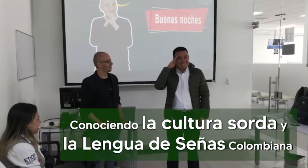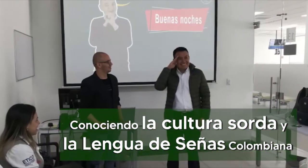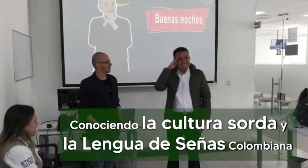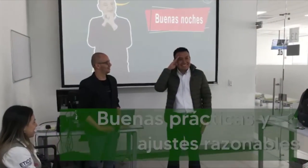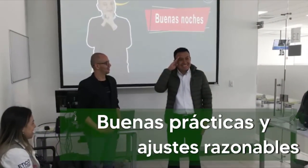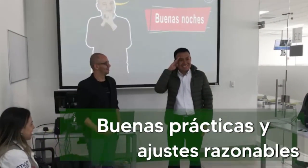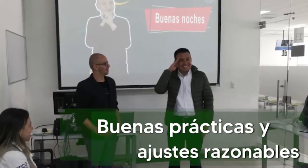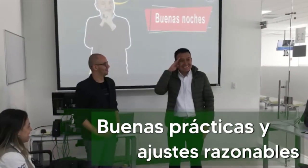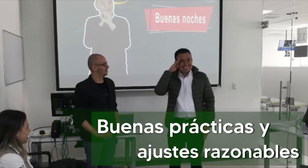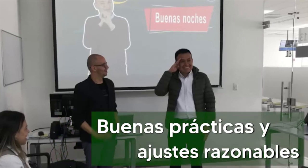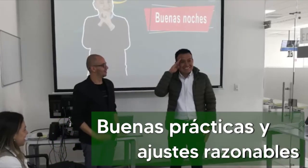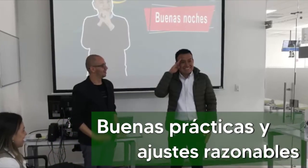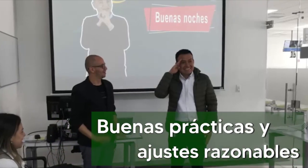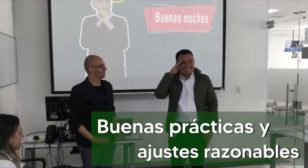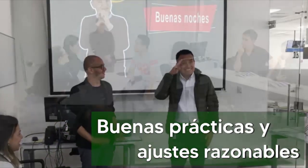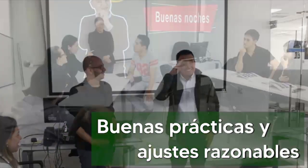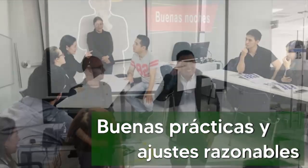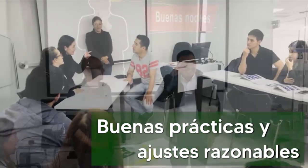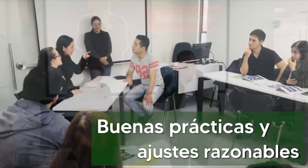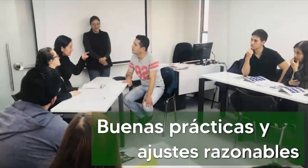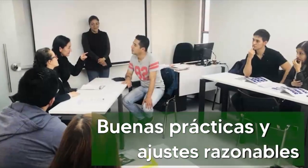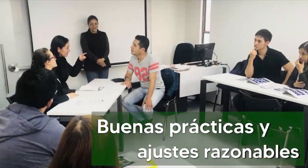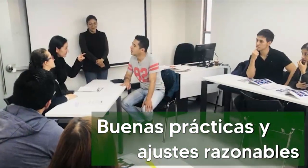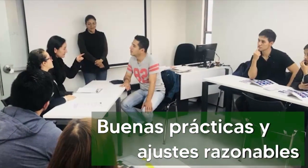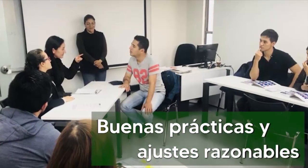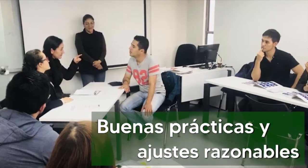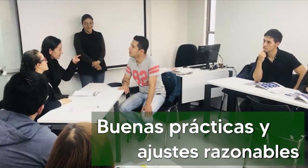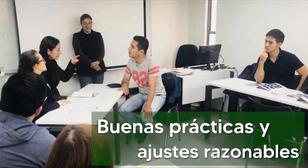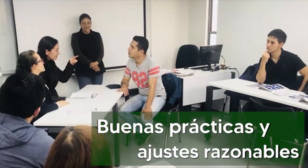Dando a conocer buenas prácticas y ajustes razonables para la población sorda.